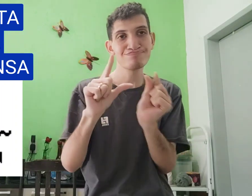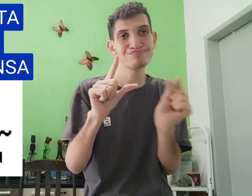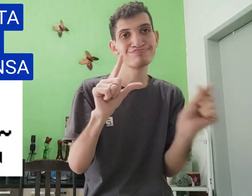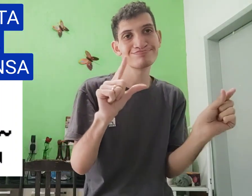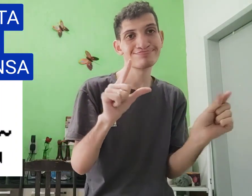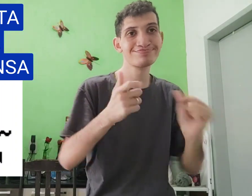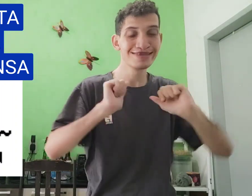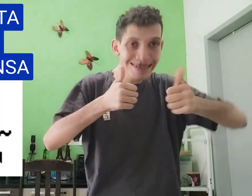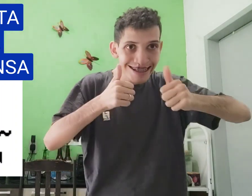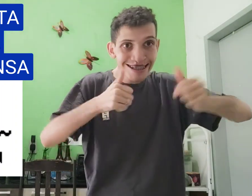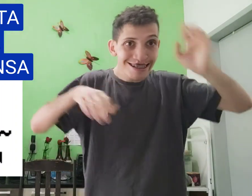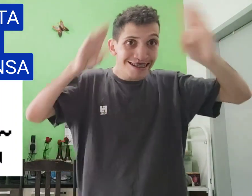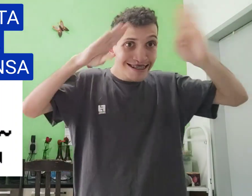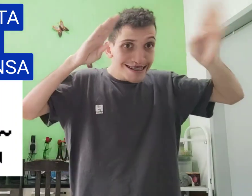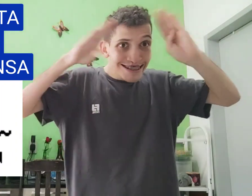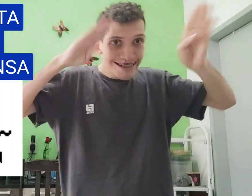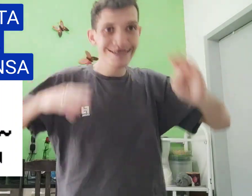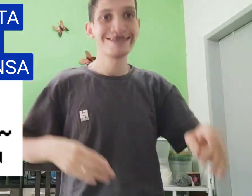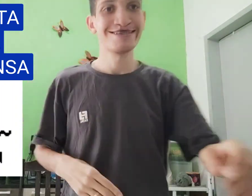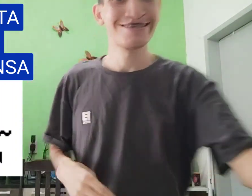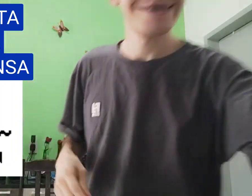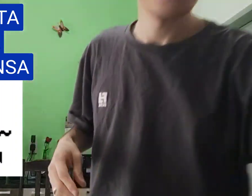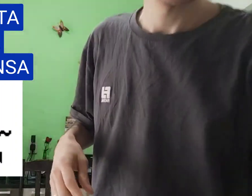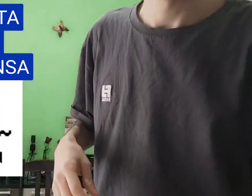Resumindo, letra A está alta. Jóia? Vamos! Ok. Ok. Ok.